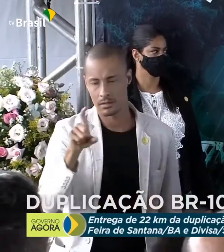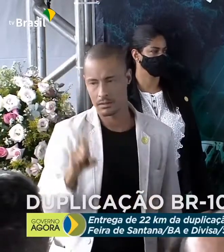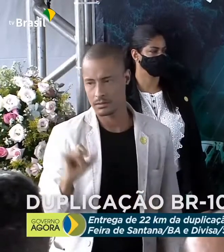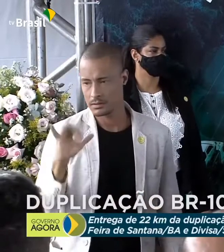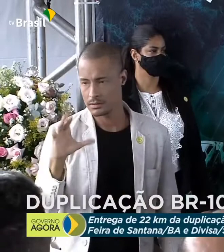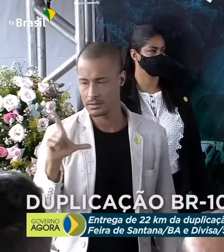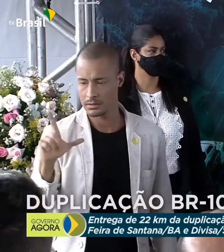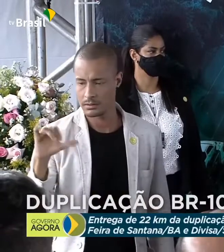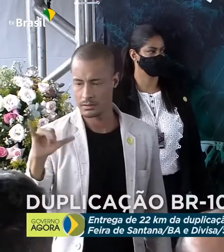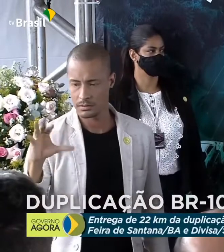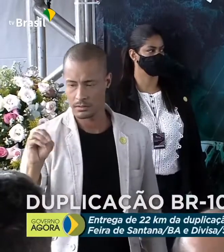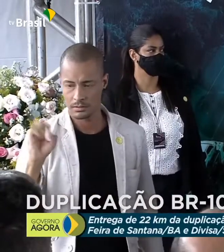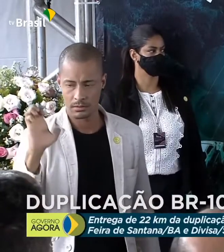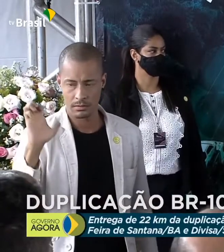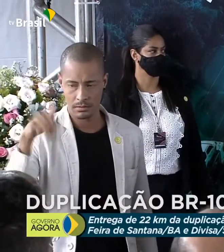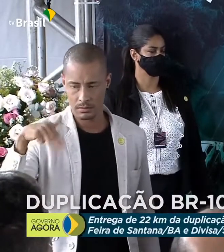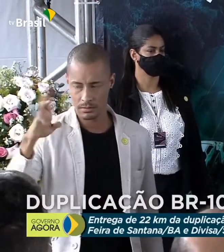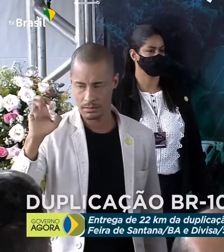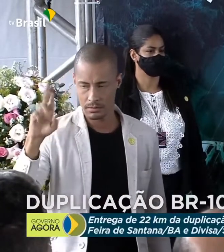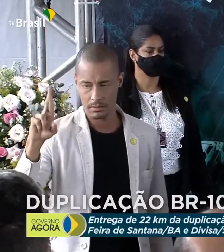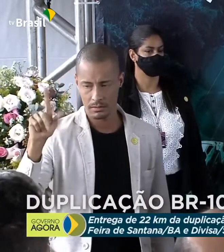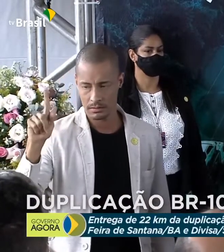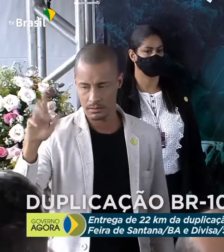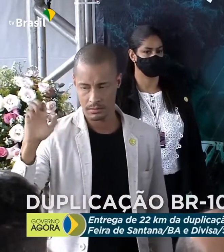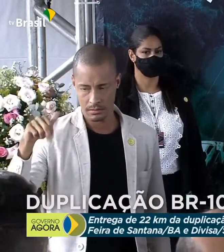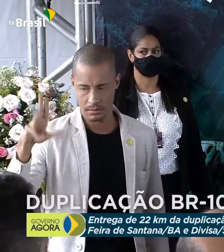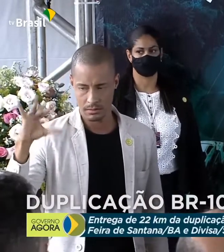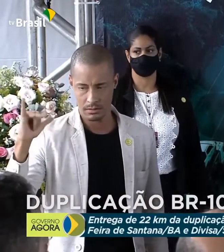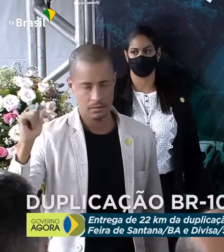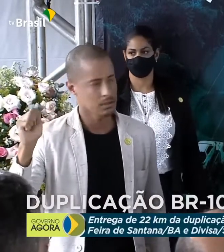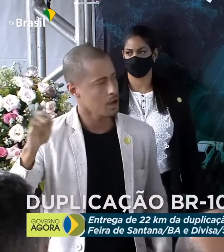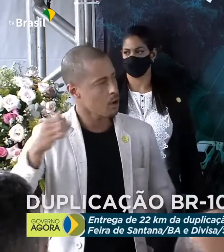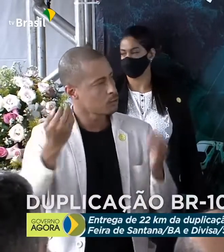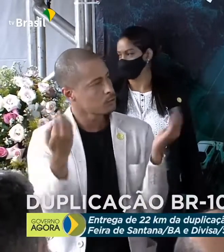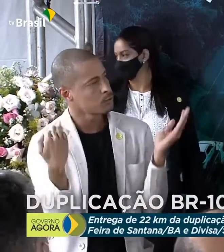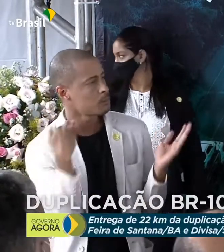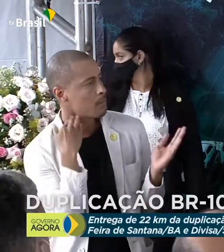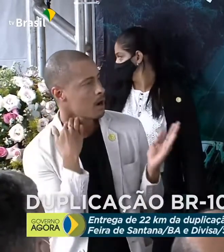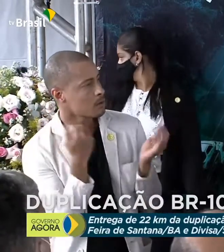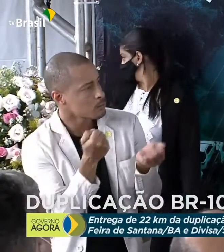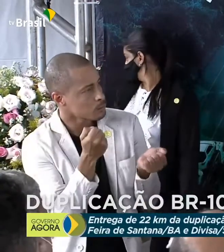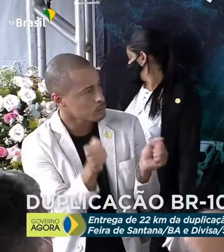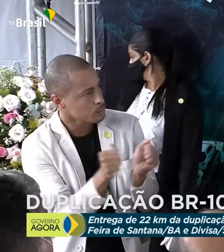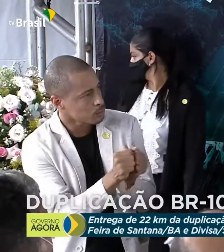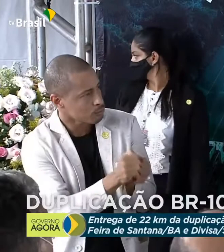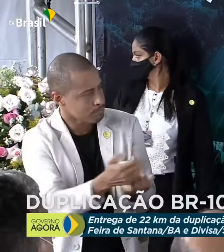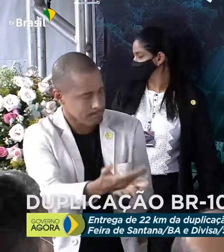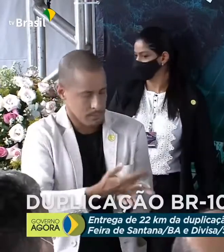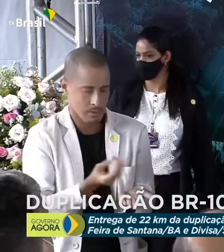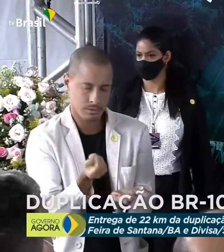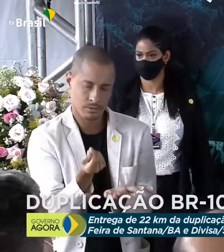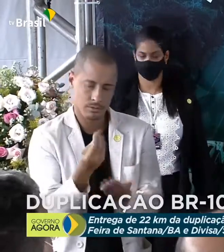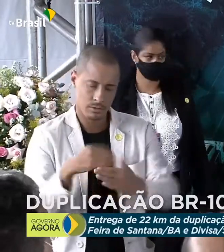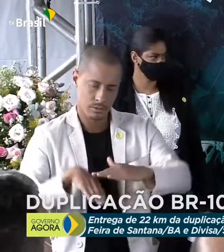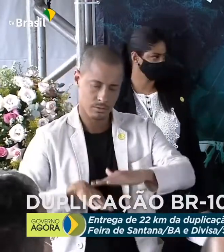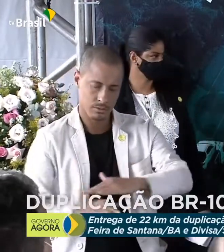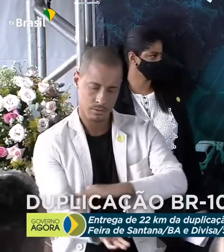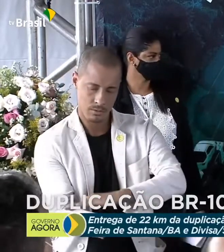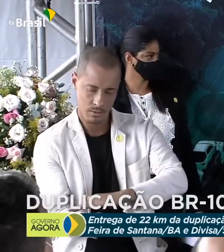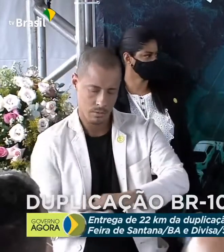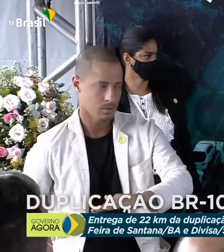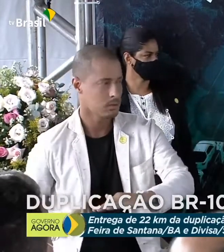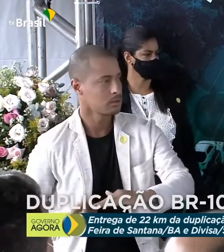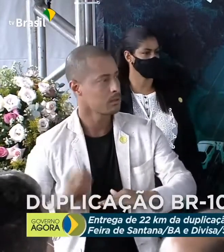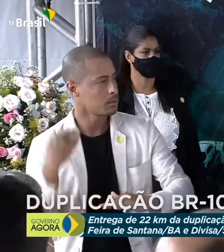6 de abril, e atendendo ao seu apelo, conseguimos, junto à Caixa, a antecipação do saque do auxílio emergencial. É dessa